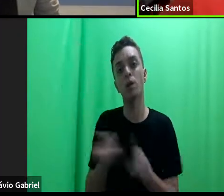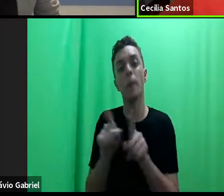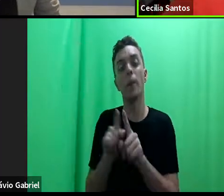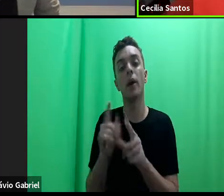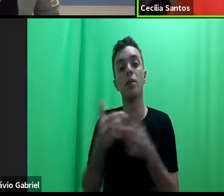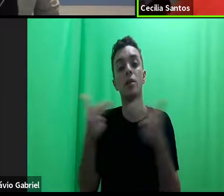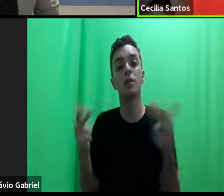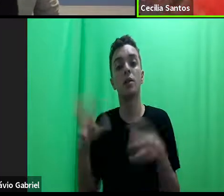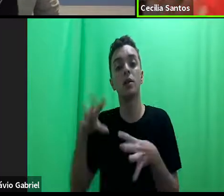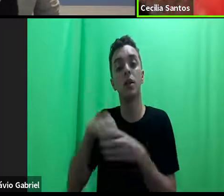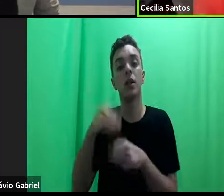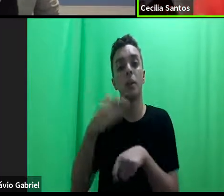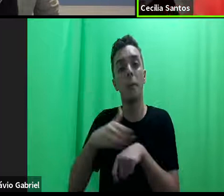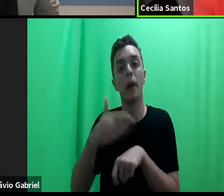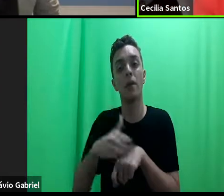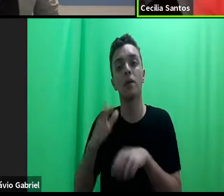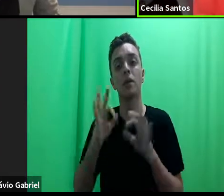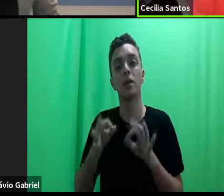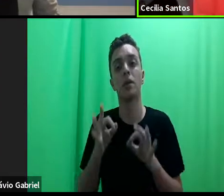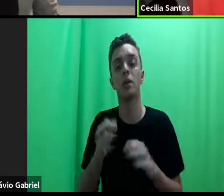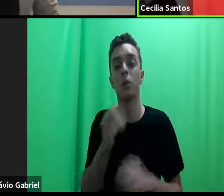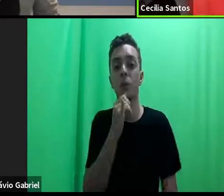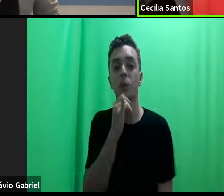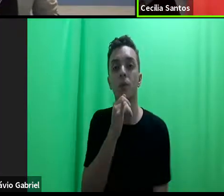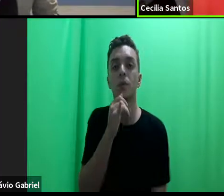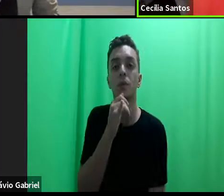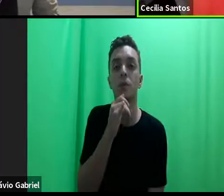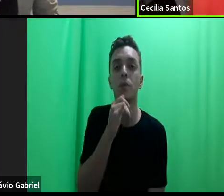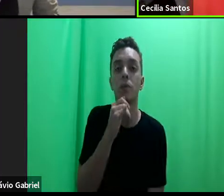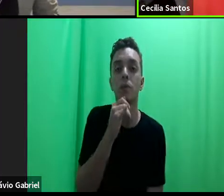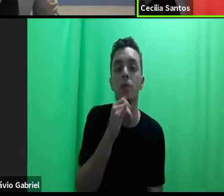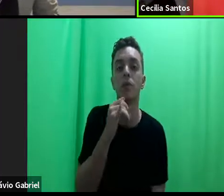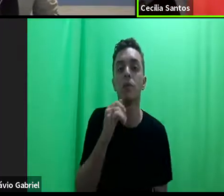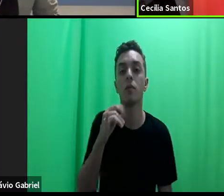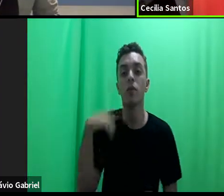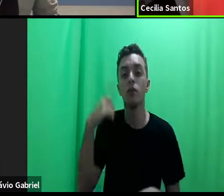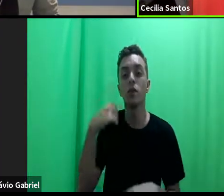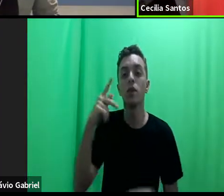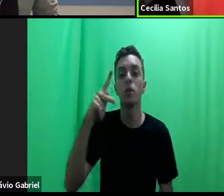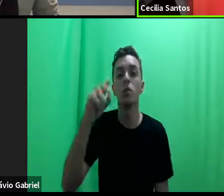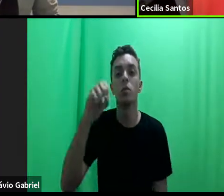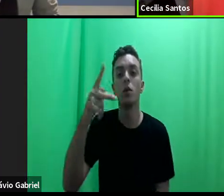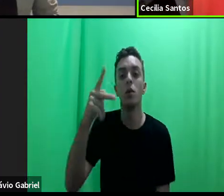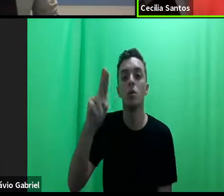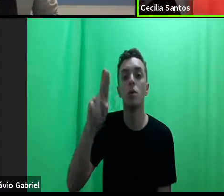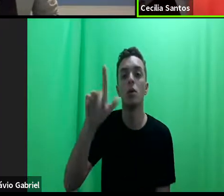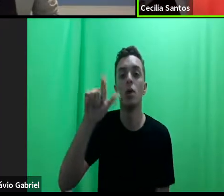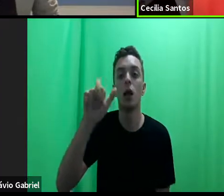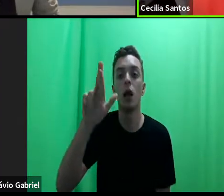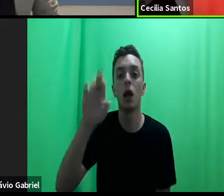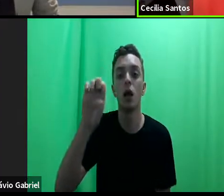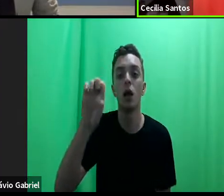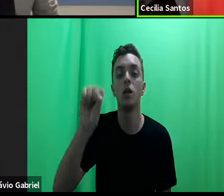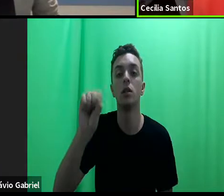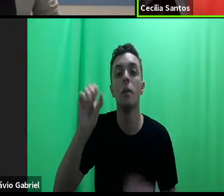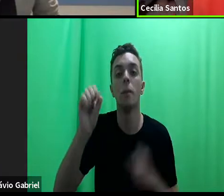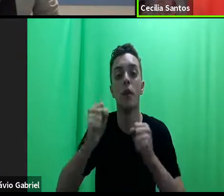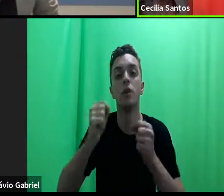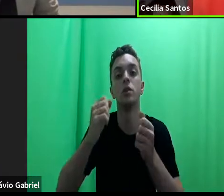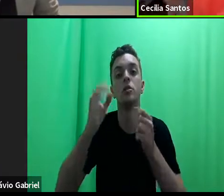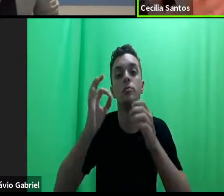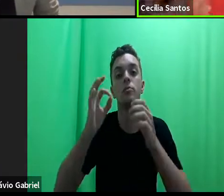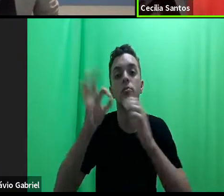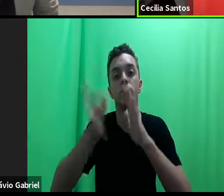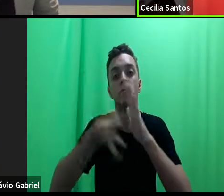práticas, não é? Por exemplo, advogados populares, muitos podem ter saído dessas clínicas, podem